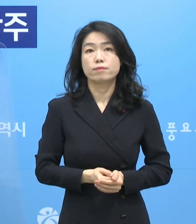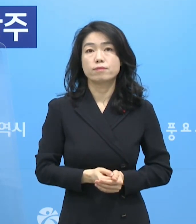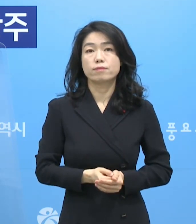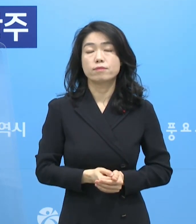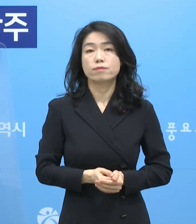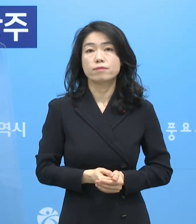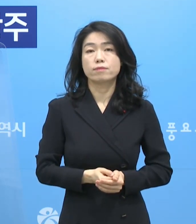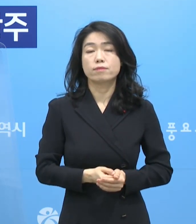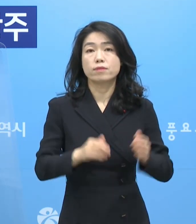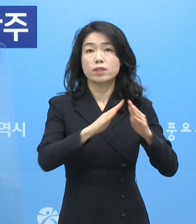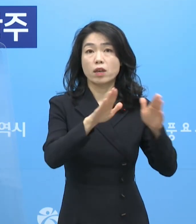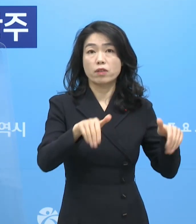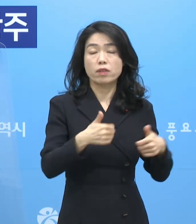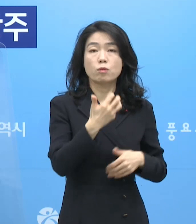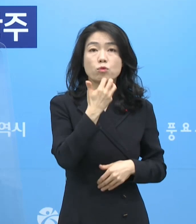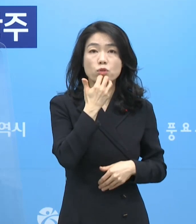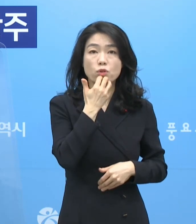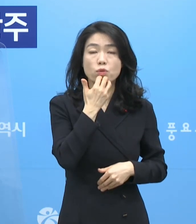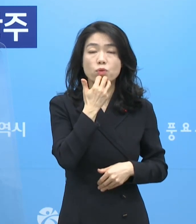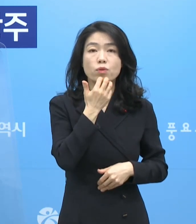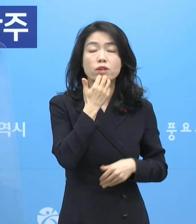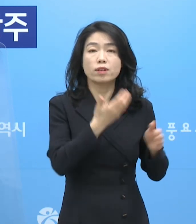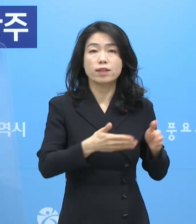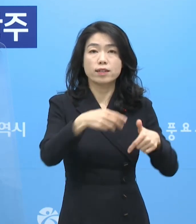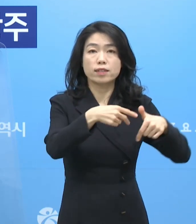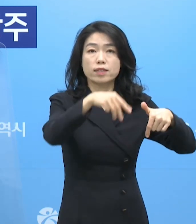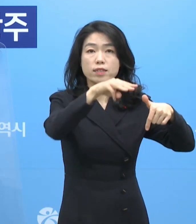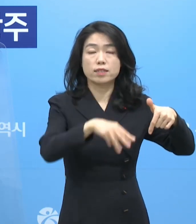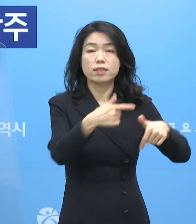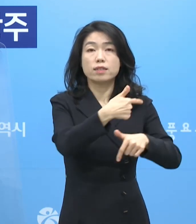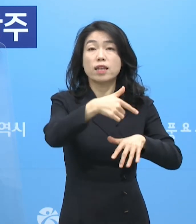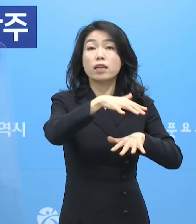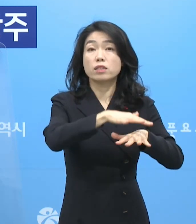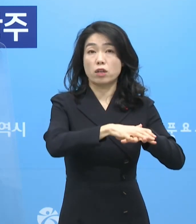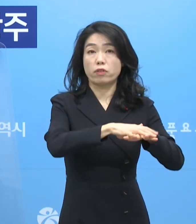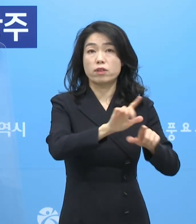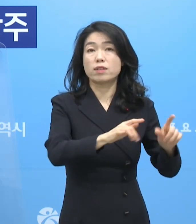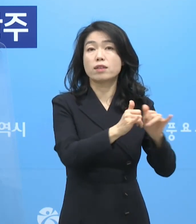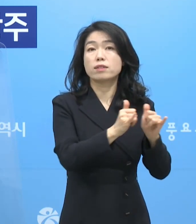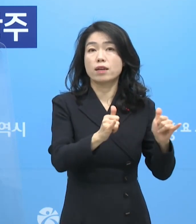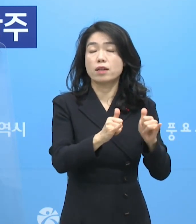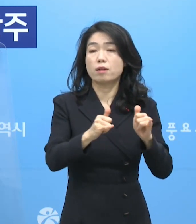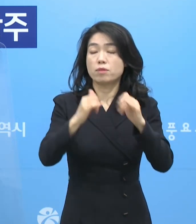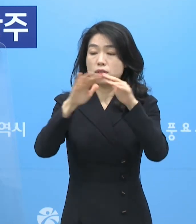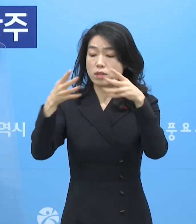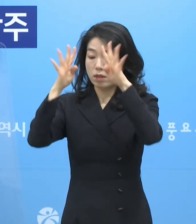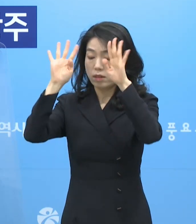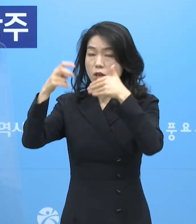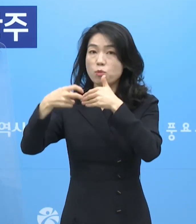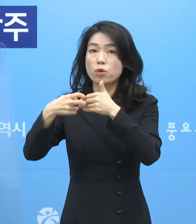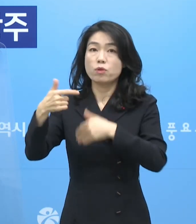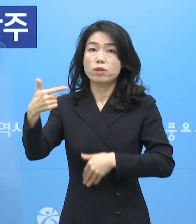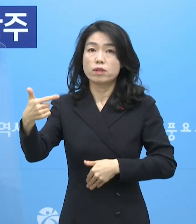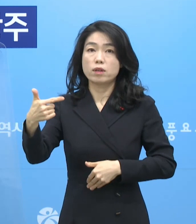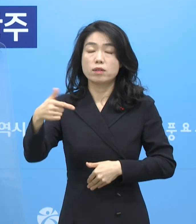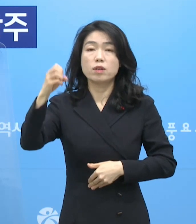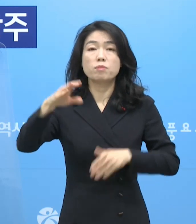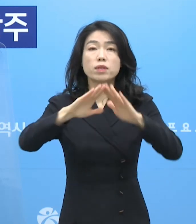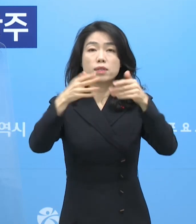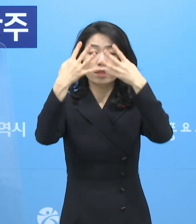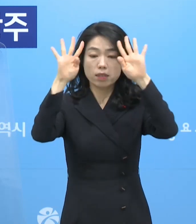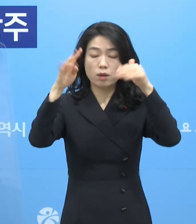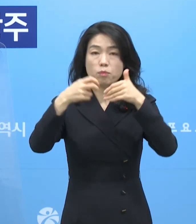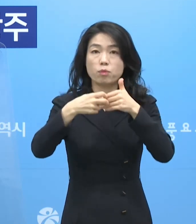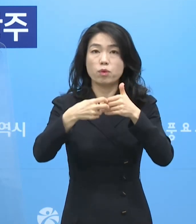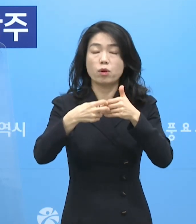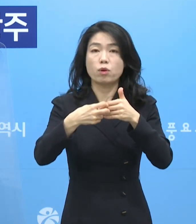참고로 전남과 서울, 경기, 인천, 대전 등에서 전남대병원에 6명, 빅고울 전남대병원에